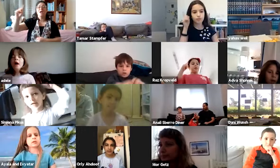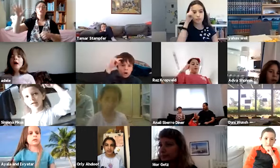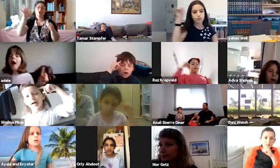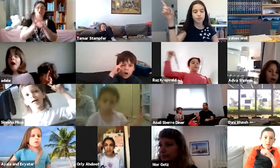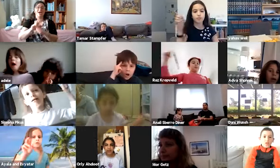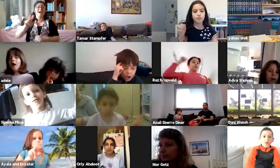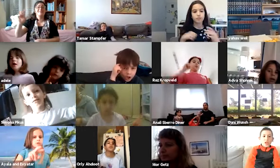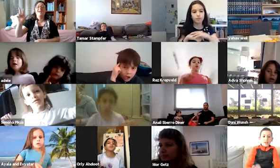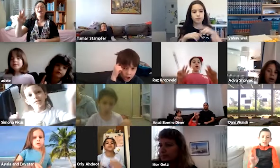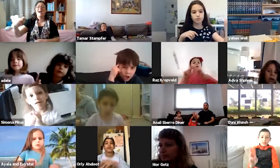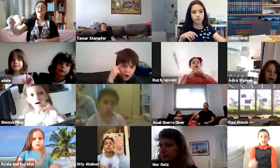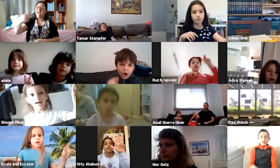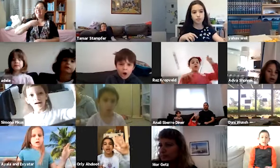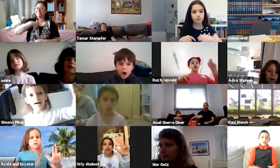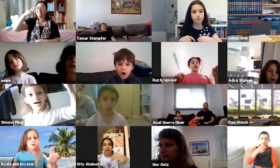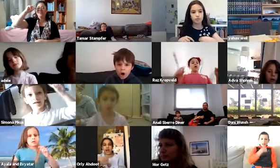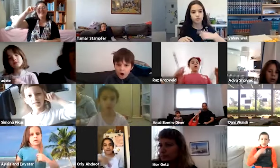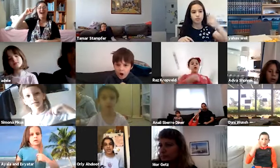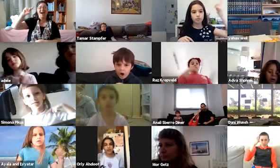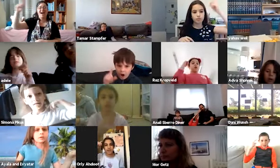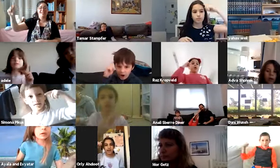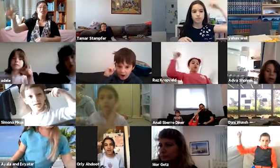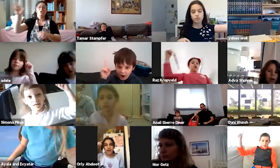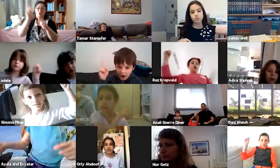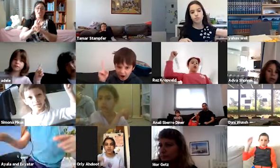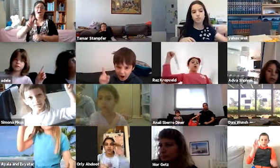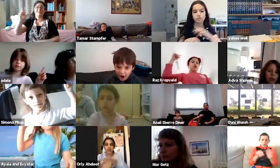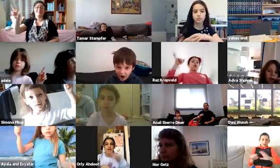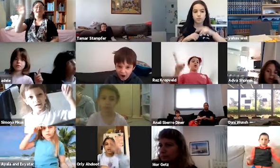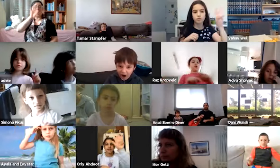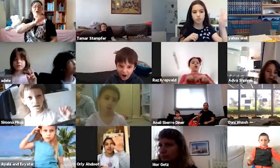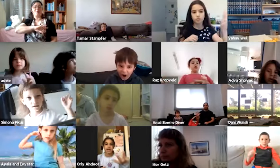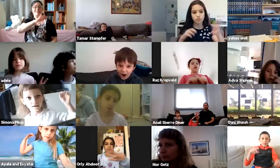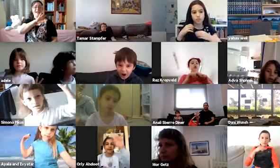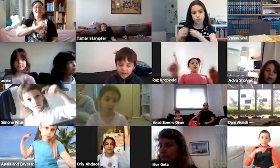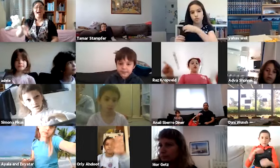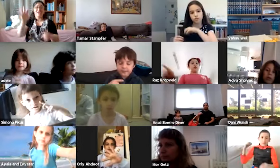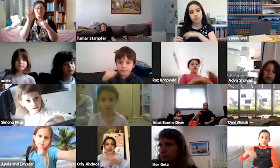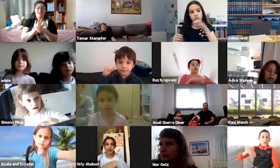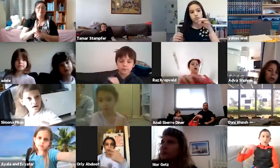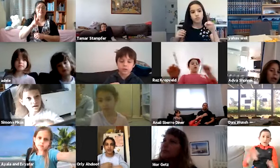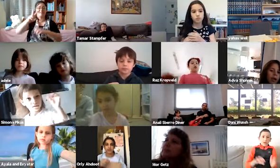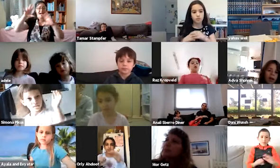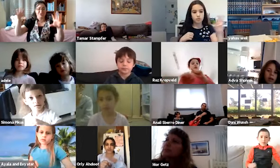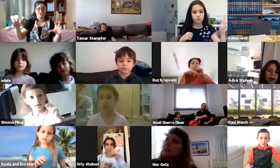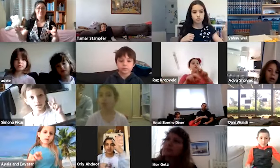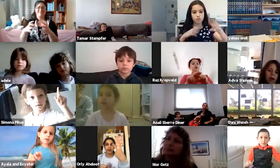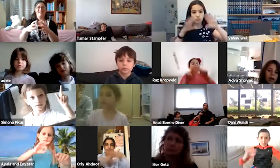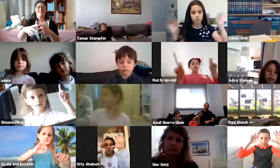שלושה עשר, אני יודעת. שלושה עשר מי דיה. שני מסר שבתאיה.